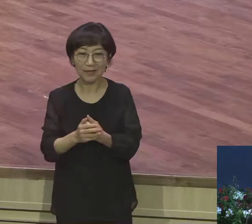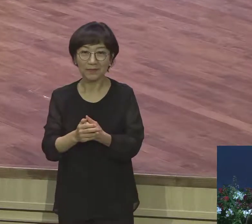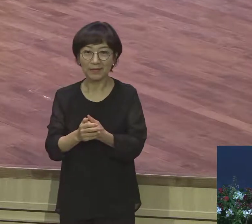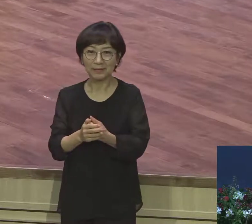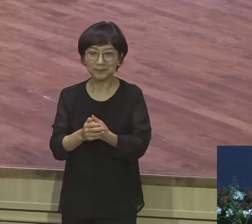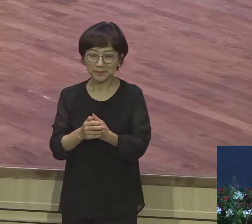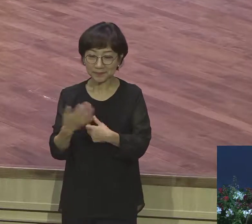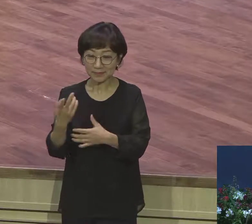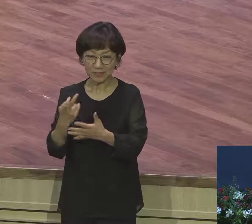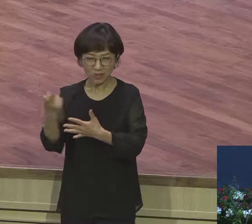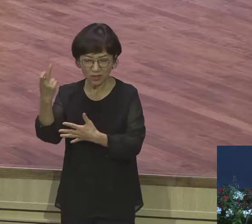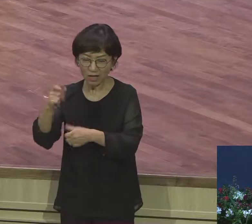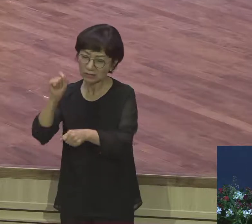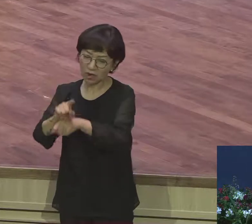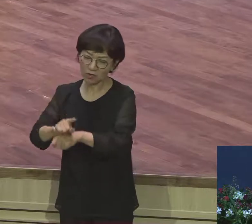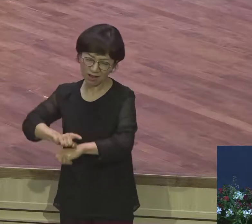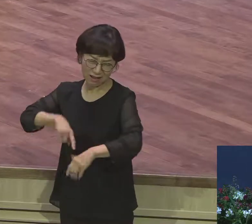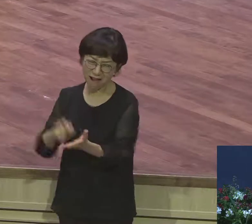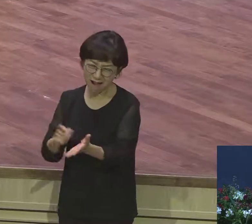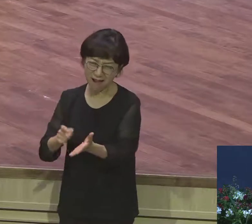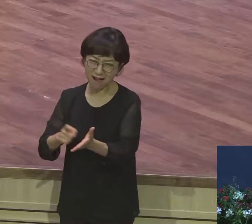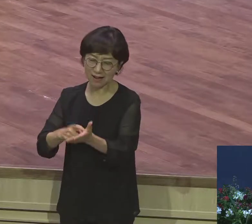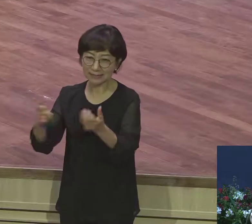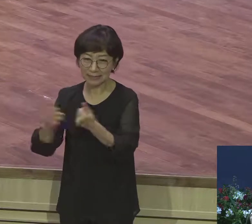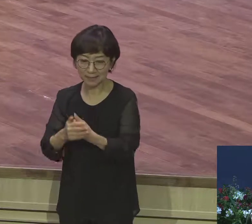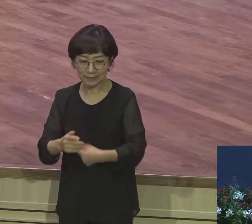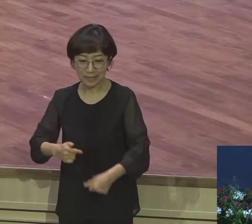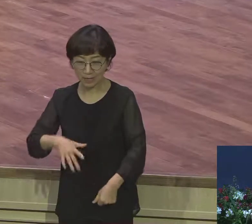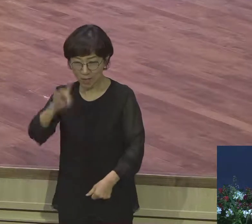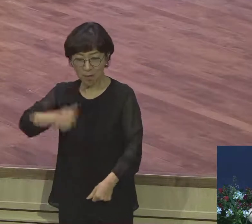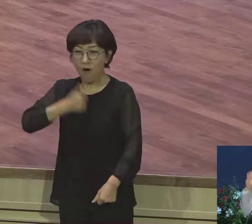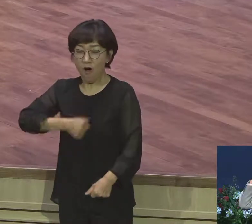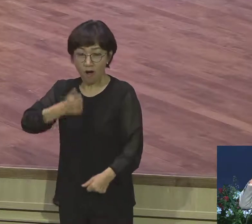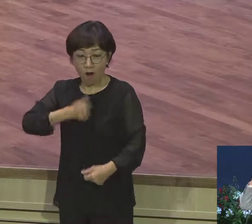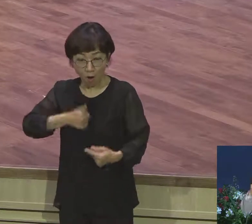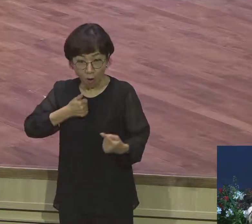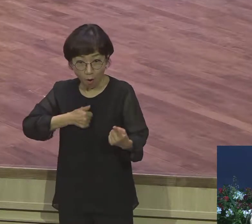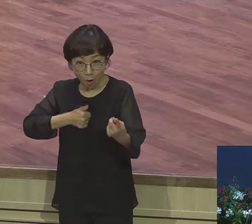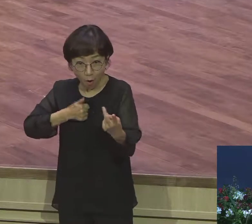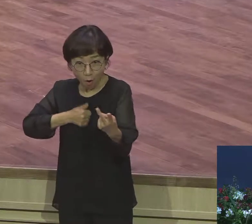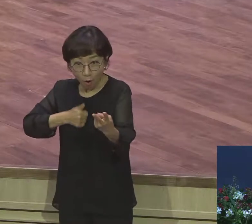보는 폼에서 애쓰는 게 서서히 완화되지 않을까 머리 엄청 굴렸어요